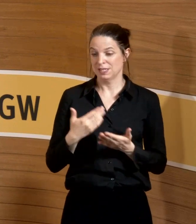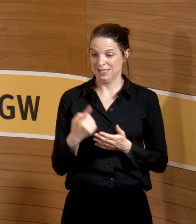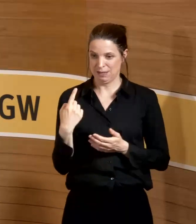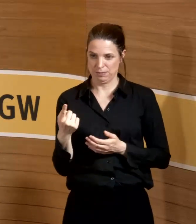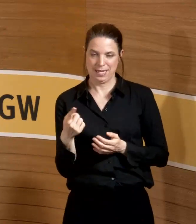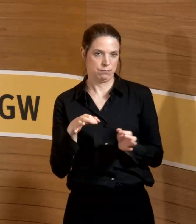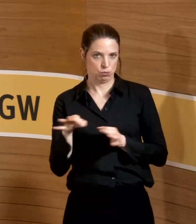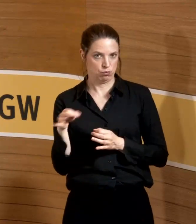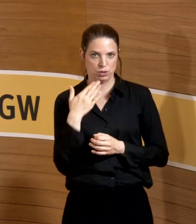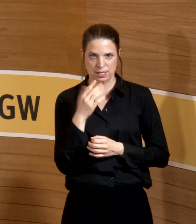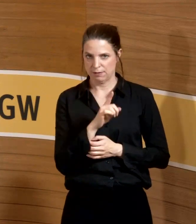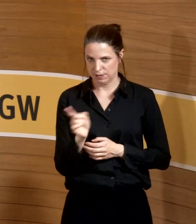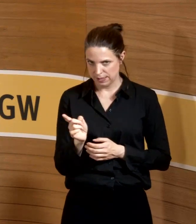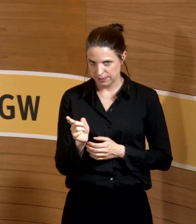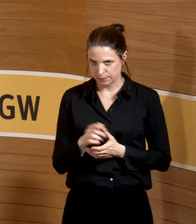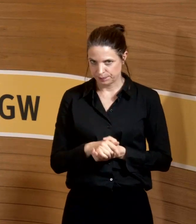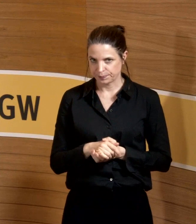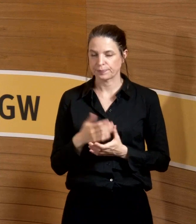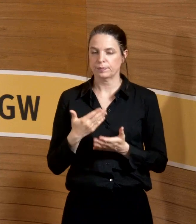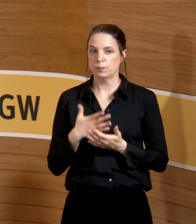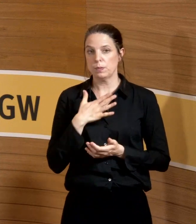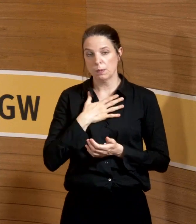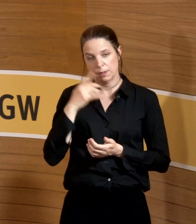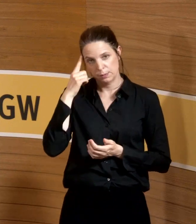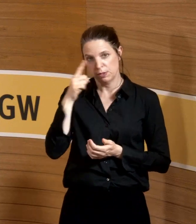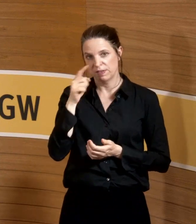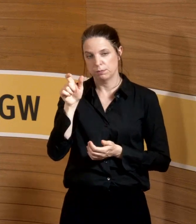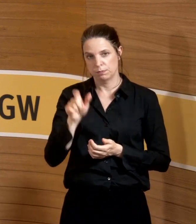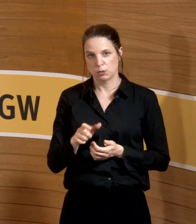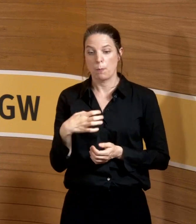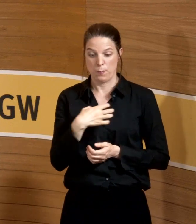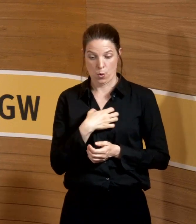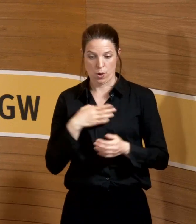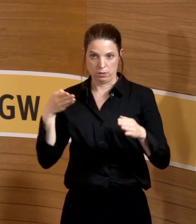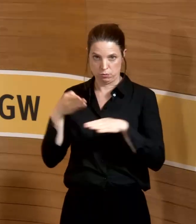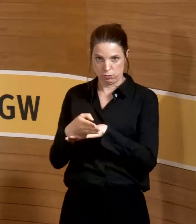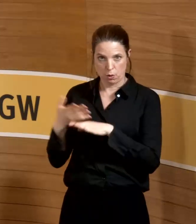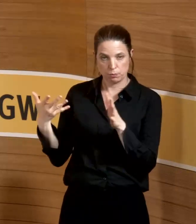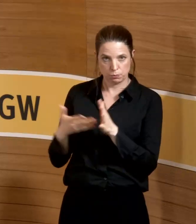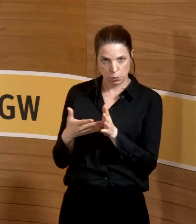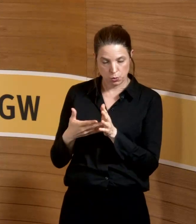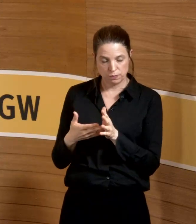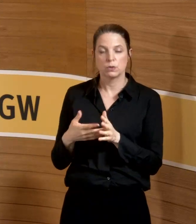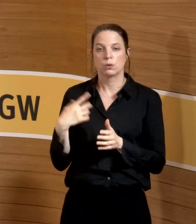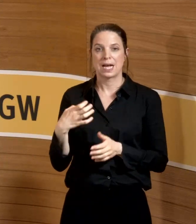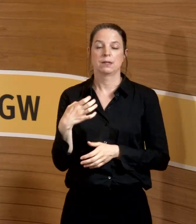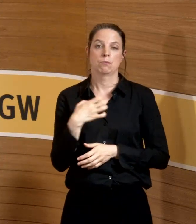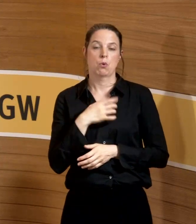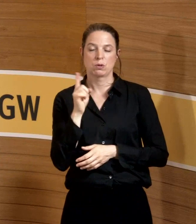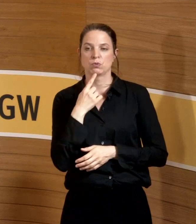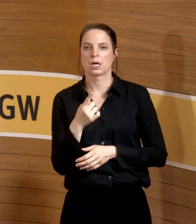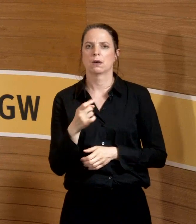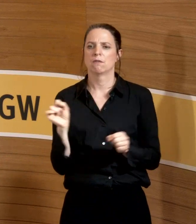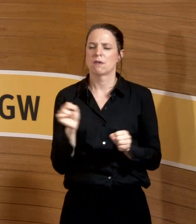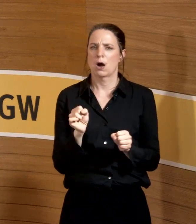nicht ausgeübt hat, sodass an meinen Augen, wenn dann eine Behörde käme, dann die Behörde in Zugzwang käme, zu sagen,